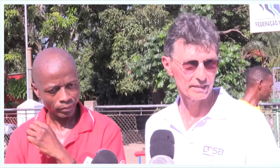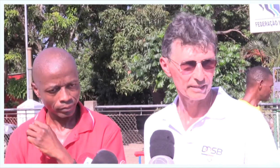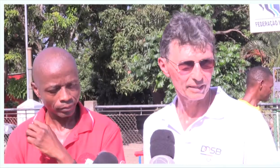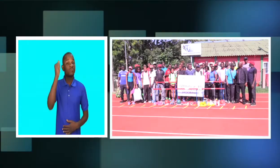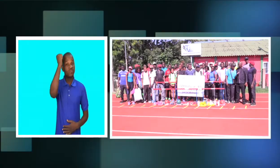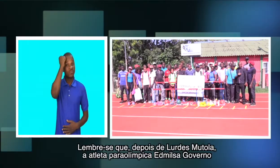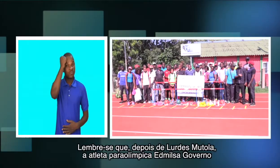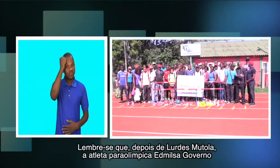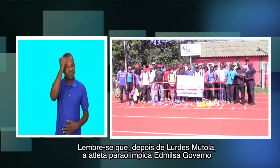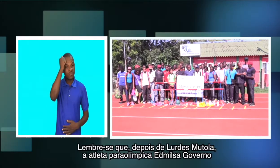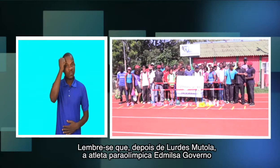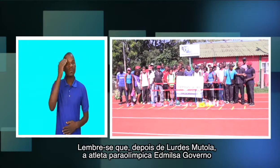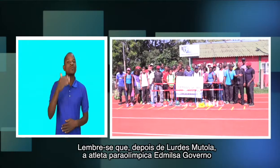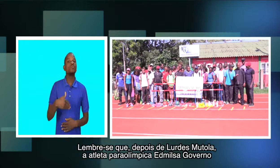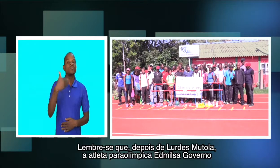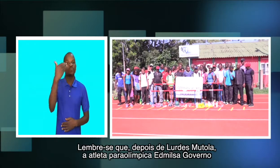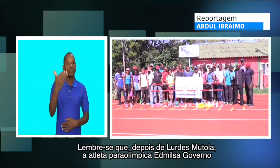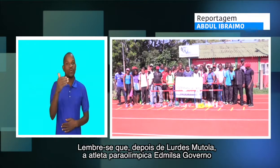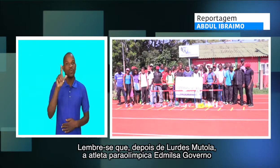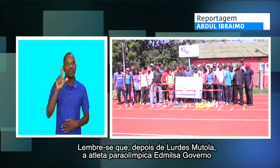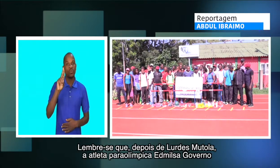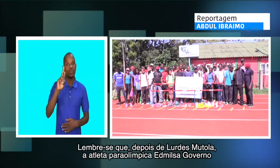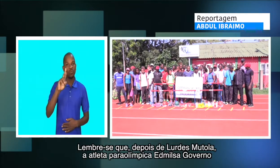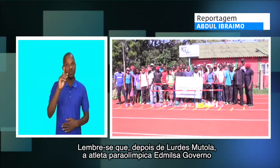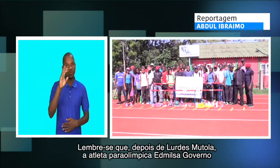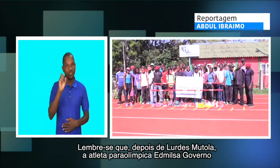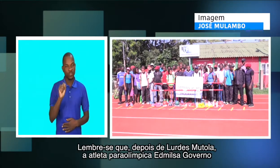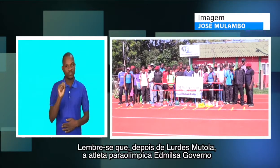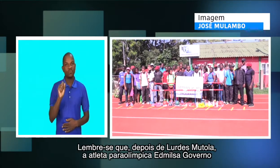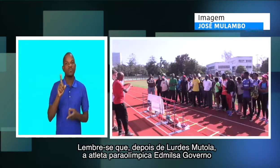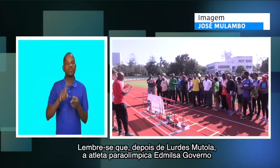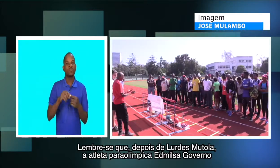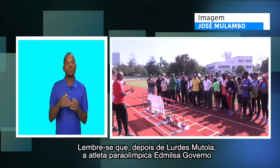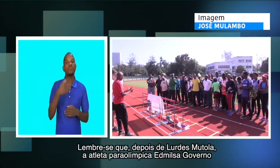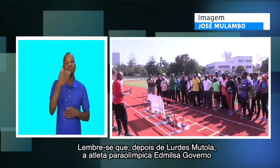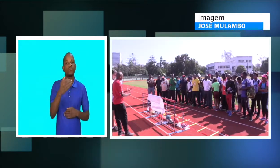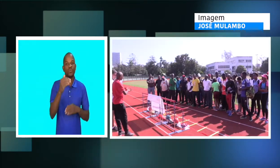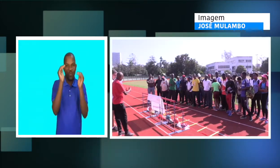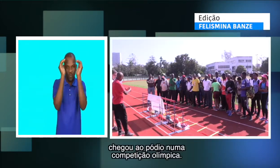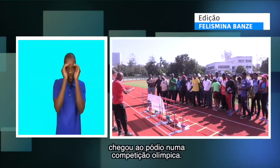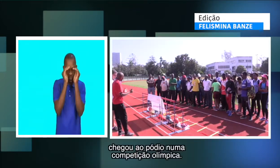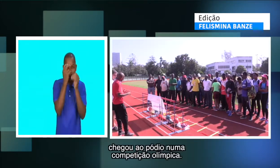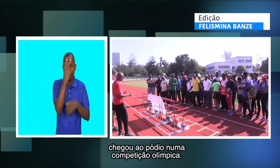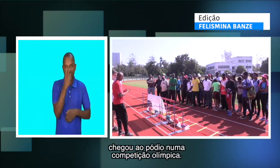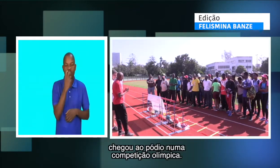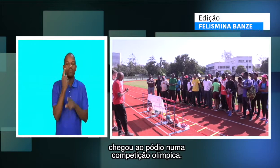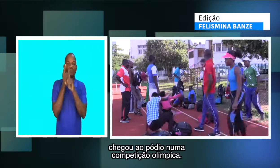Lembre-se que depois de Lourdes Motola, apenas atleta paraolímpica e de mils ao governo, chegou ao pódio